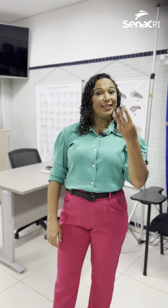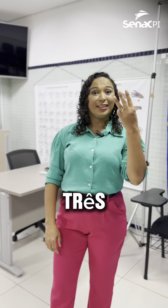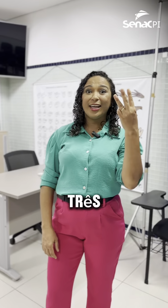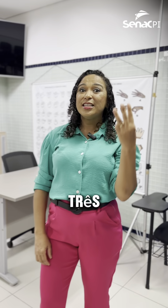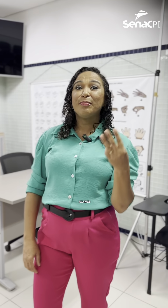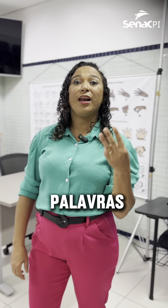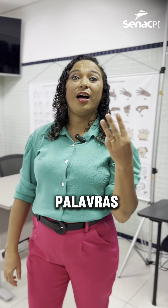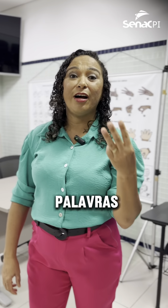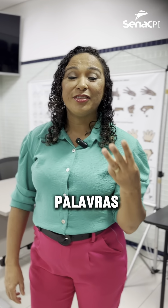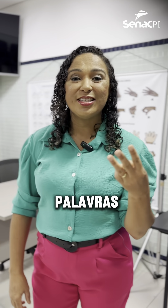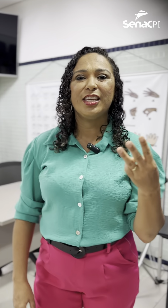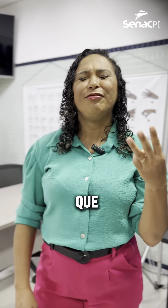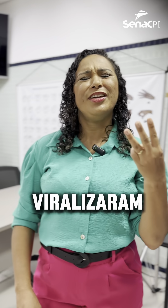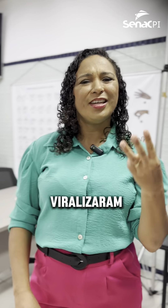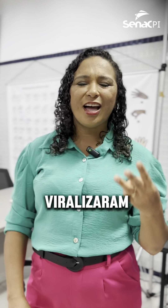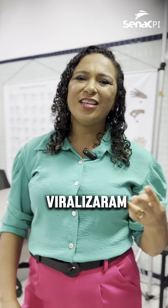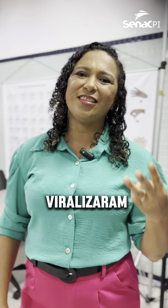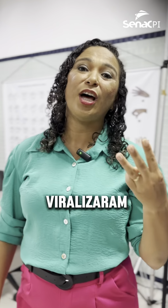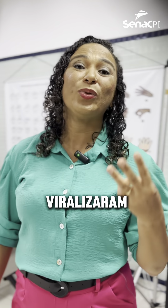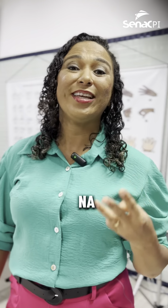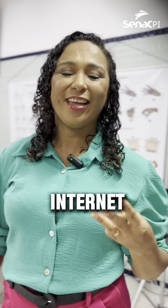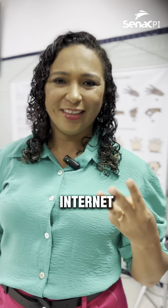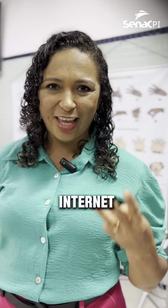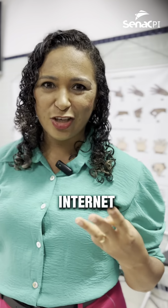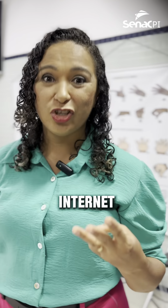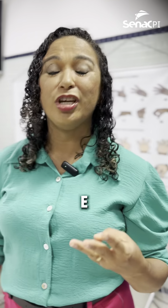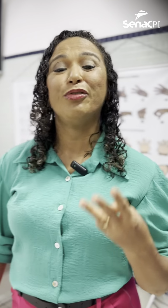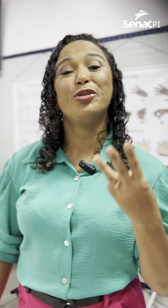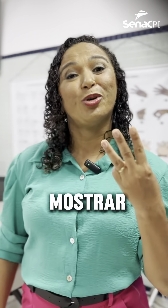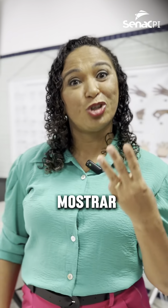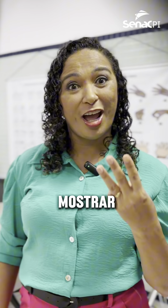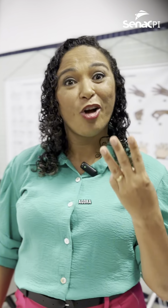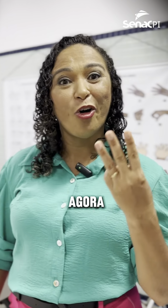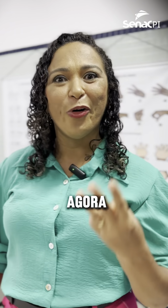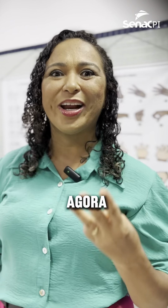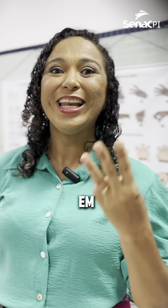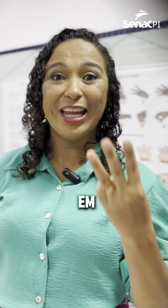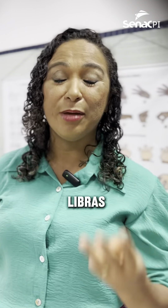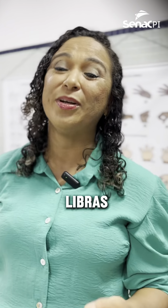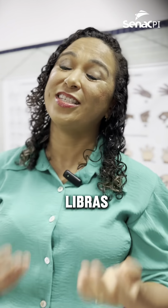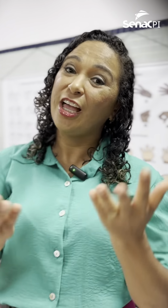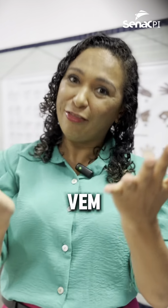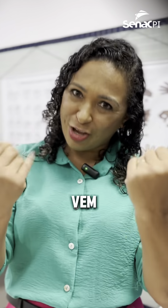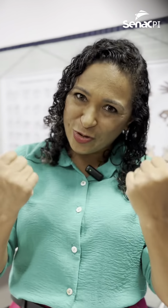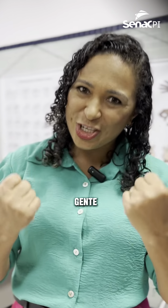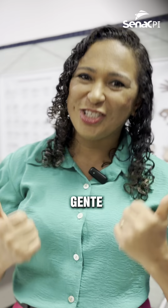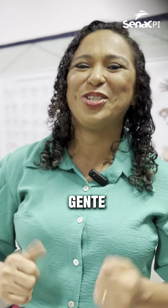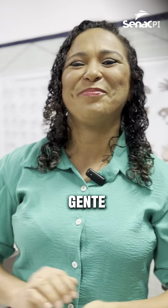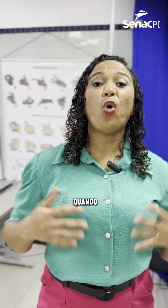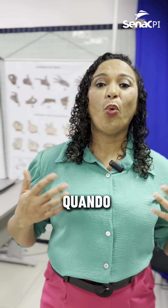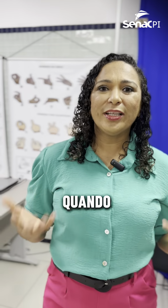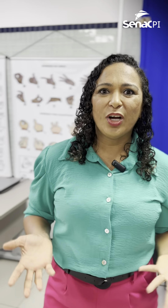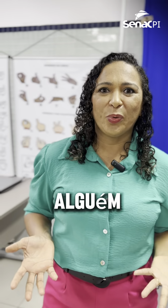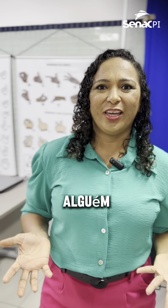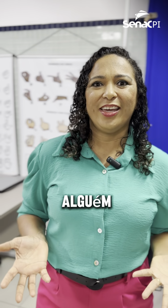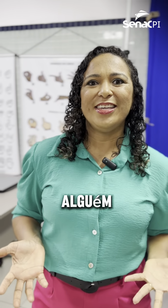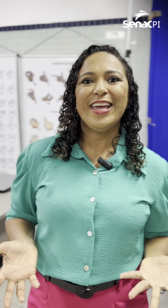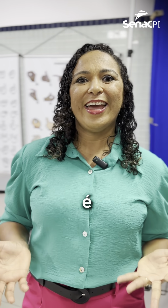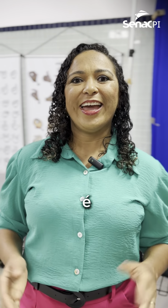Três palavras que viralizaram na internet e eu vou te mostrar agora em libras. Vem com a gente! Quando alguém é